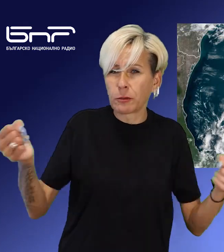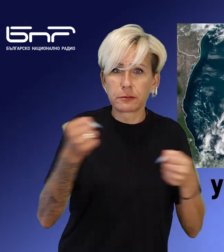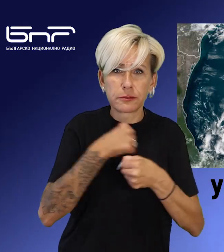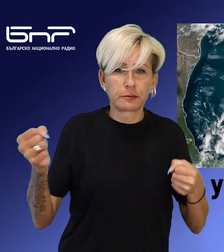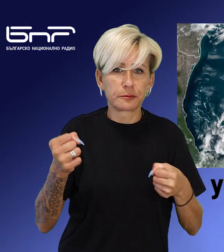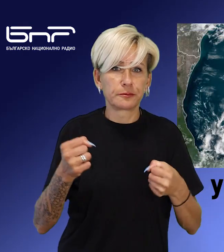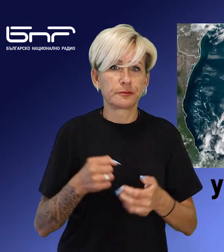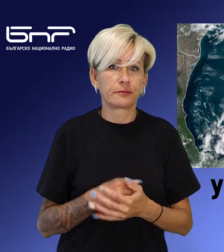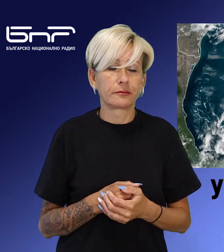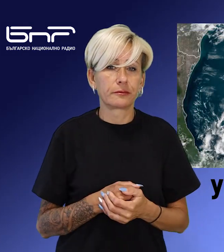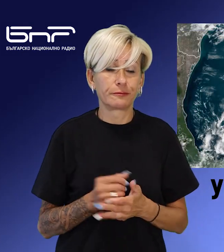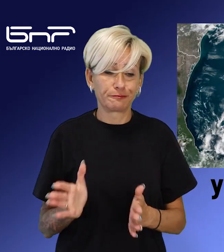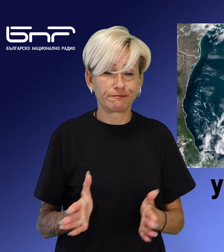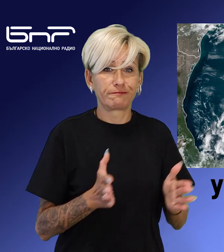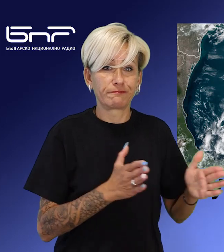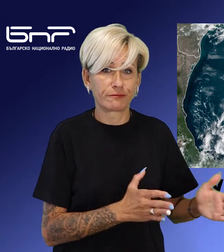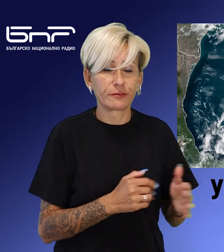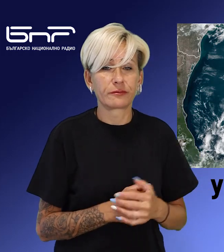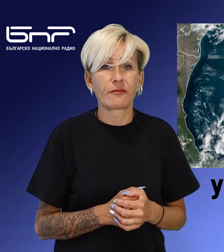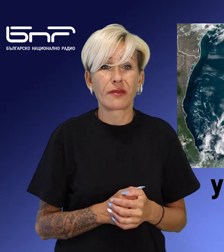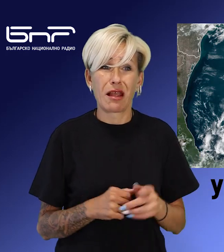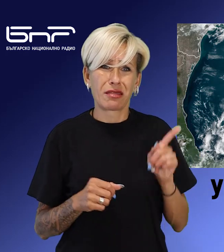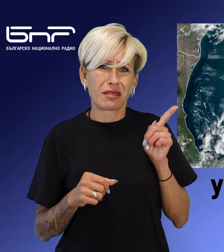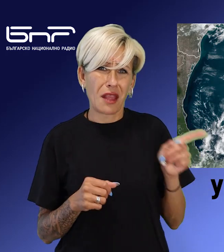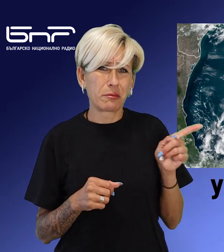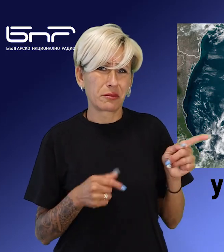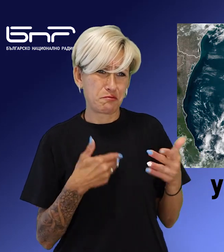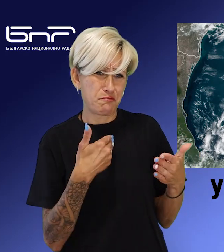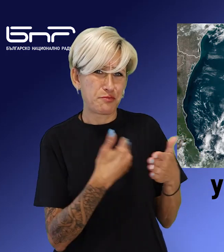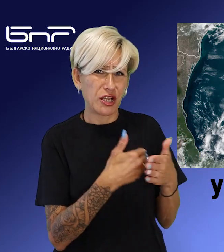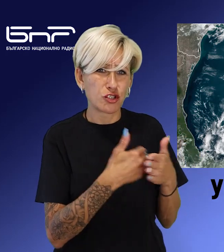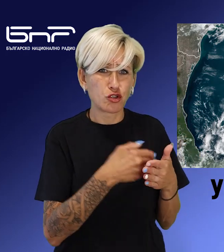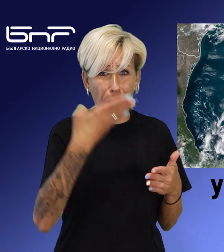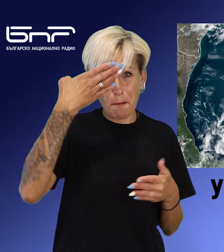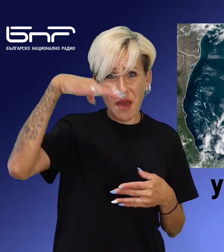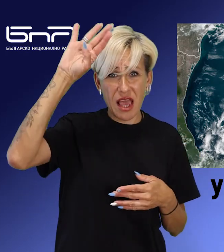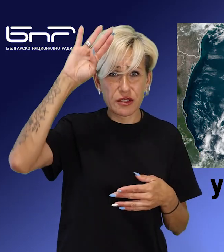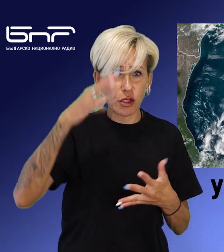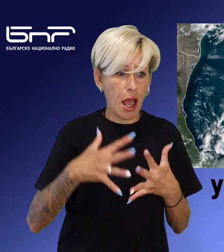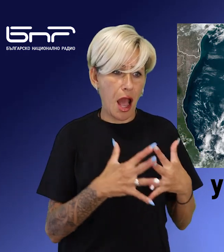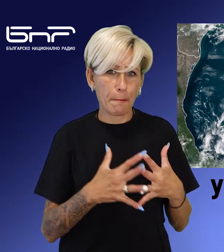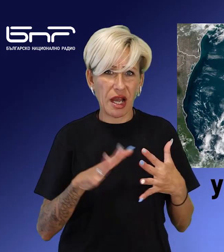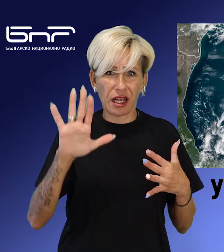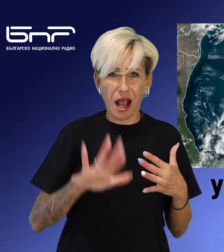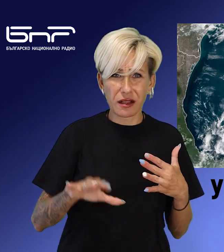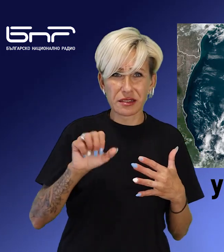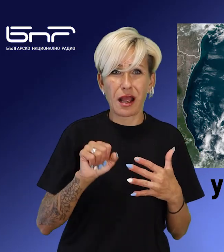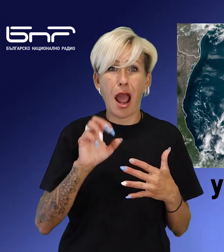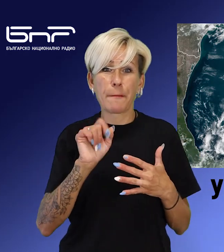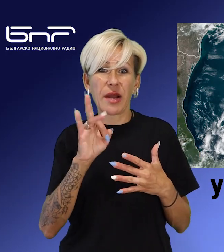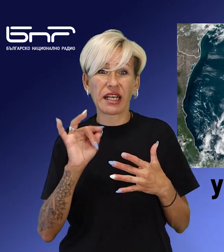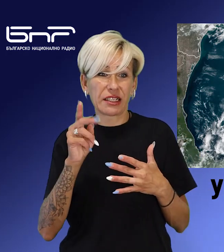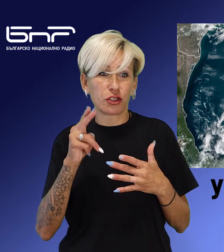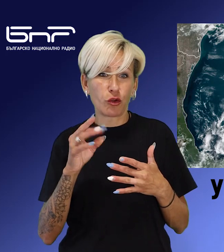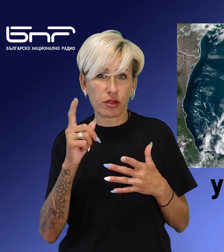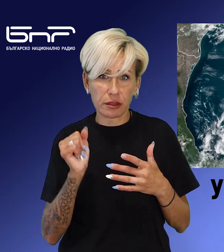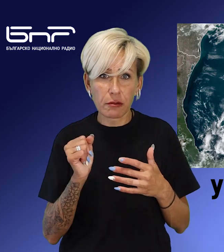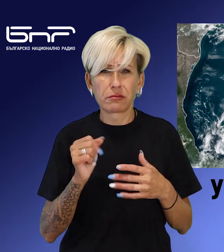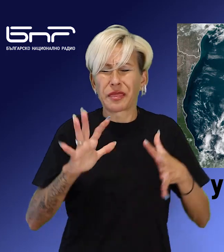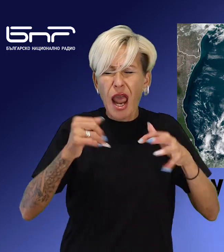мексиканския залив ураган Идалия набира сила. Очакна се стихията да удари бреговете на Американския щат Флорида с скорост на вятъра